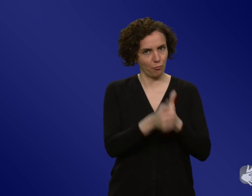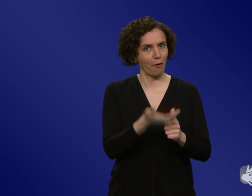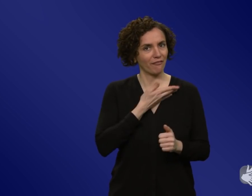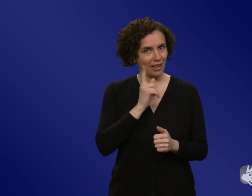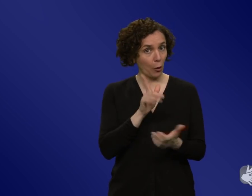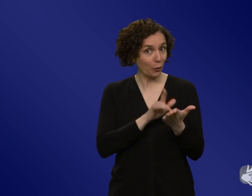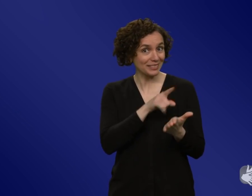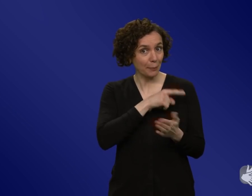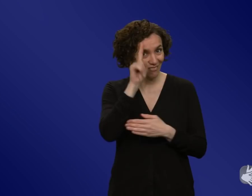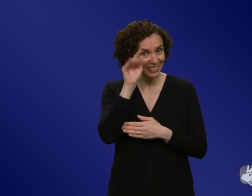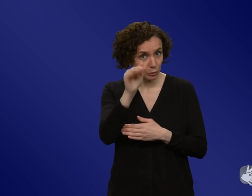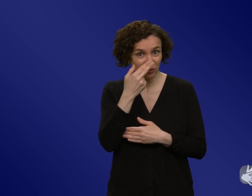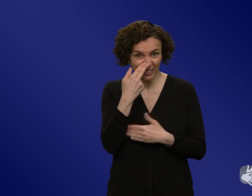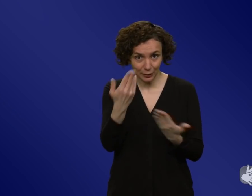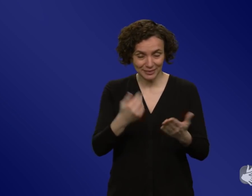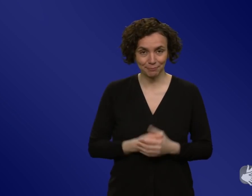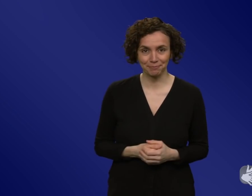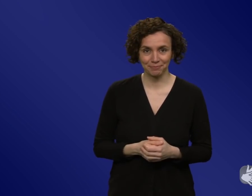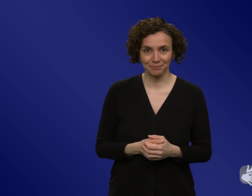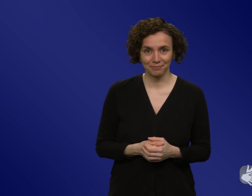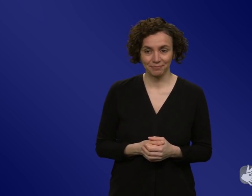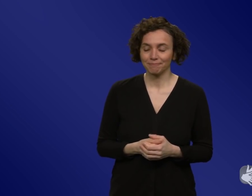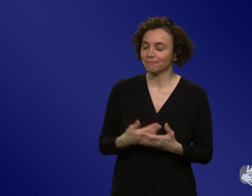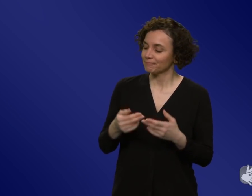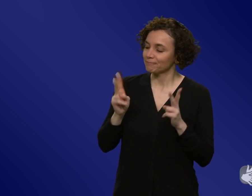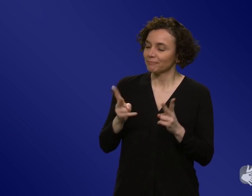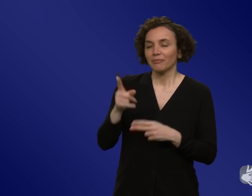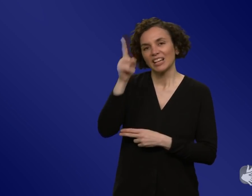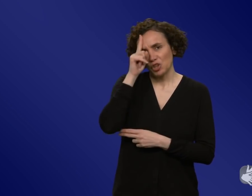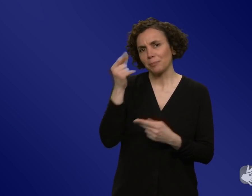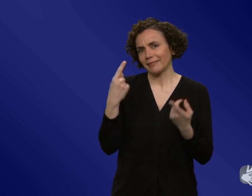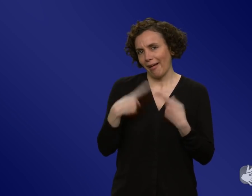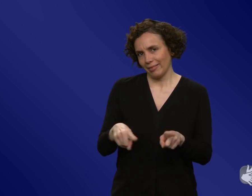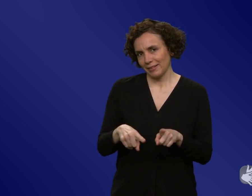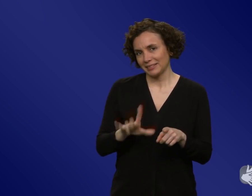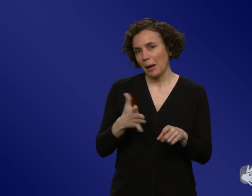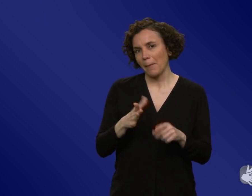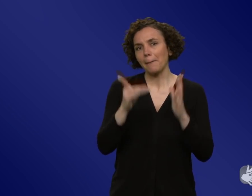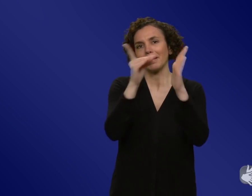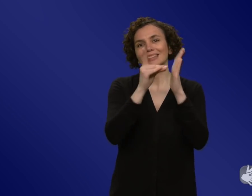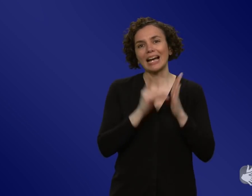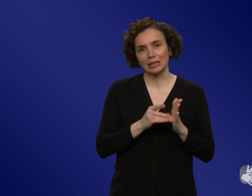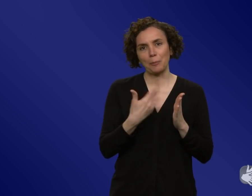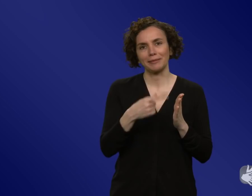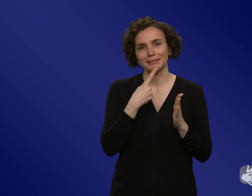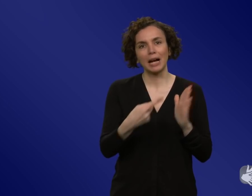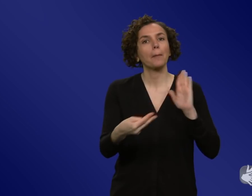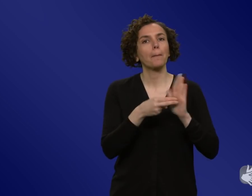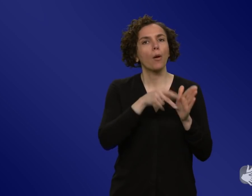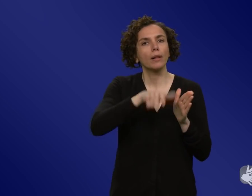hat man das so ähnlich gemacht, aber eben nicht genauso, man hat manchmal ein Datum genannt, die Politiker haben dann ab und zu gesagt, bis dann und dann die Maßnahmen und dann gibt